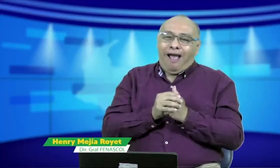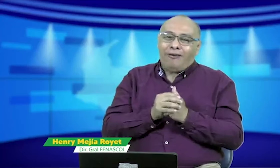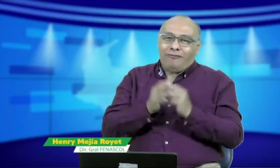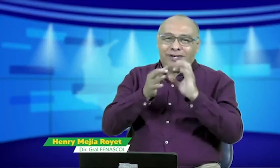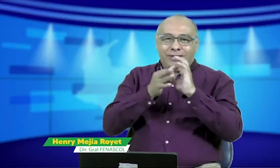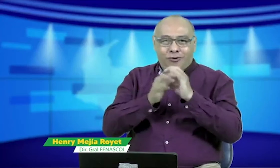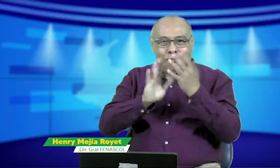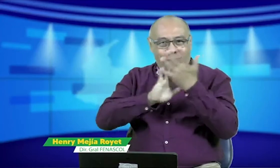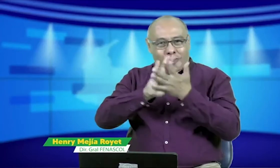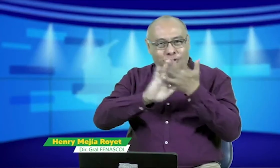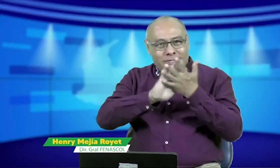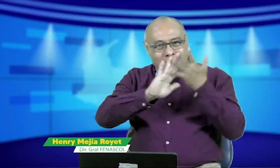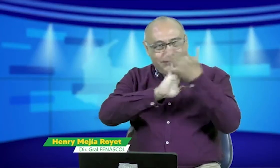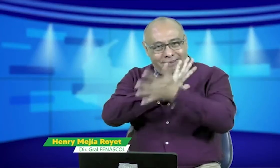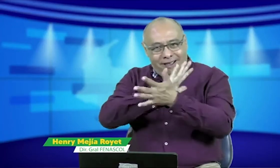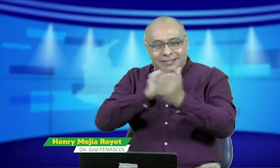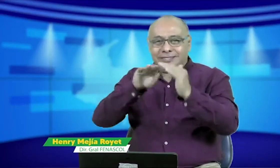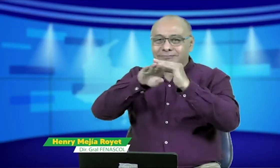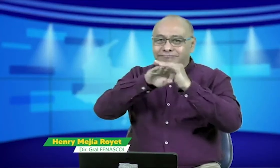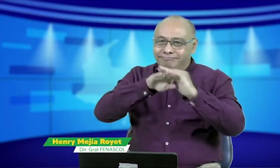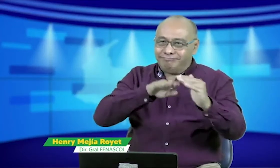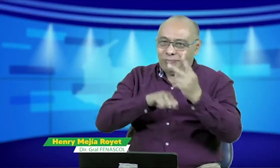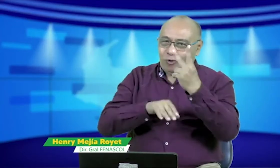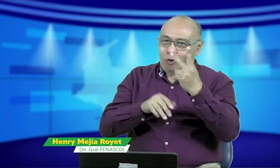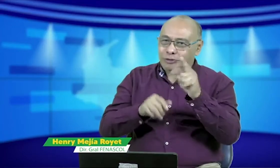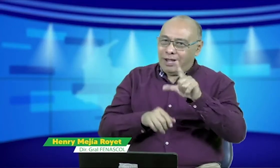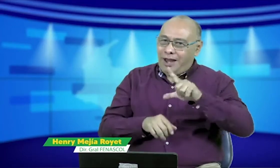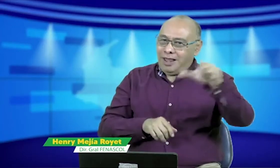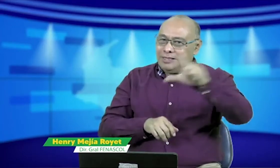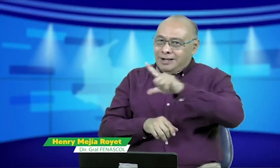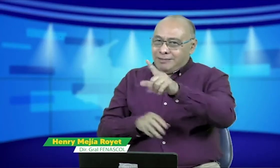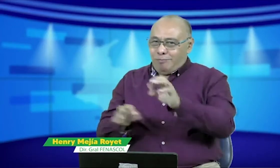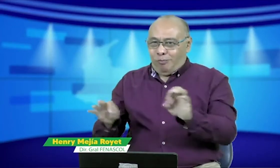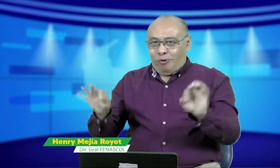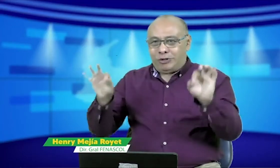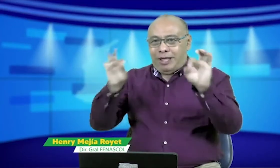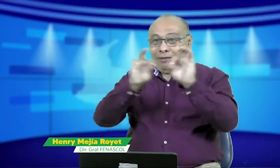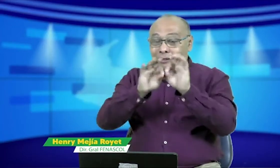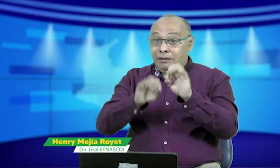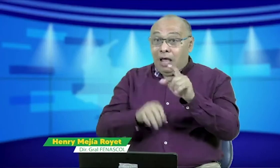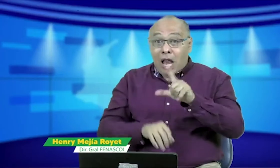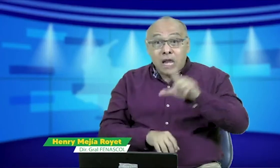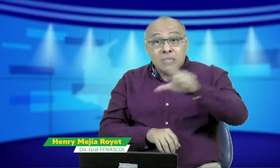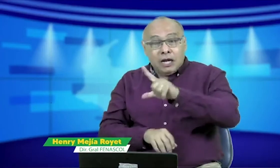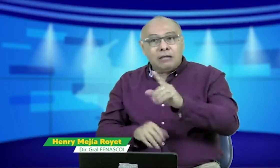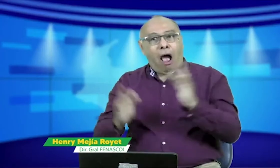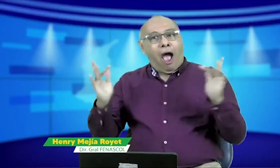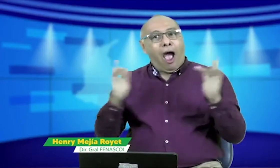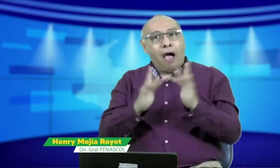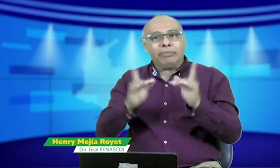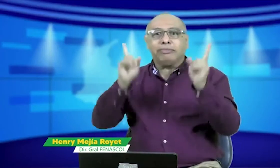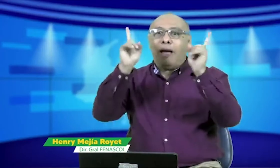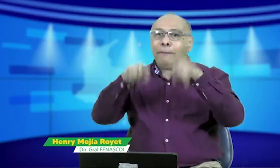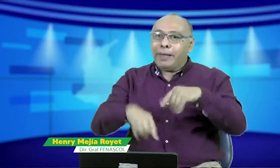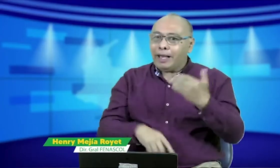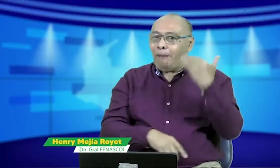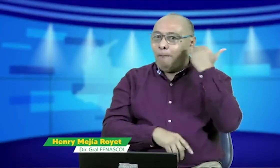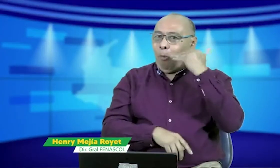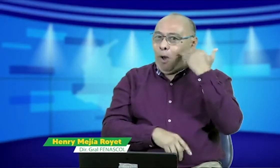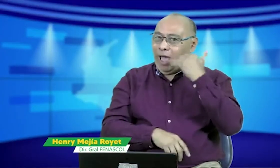y que sería bueno empezar a esclarecerlo. Es por eso que desde Noticienales hemos invitado a dos lideresas de la comunidad,